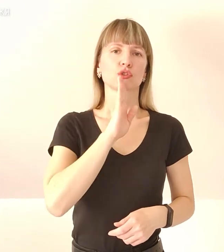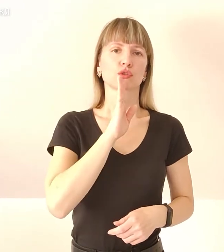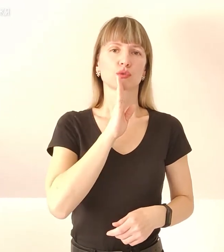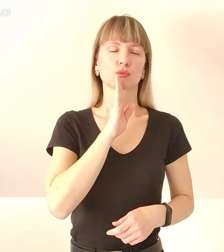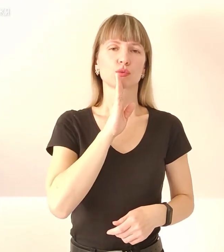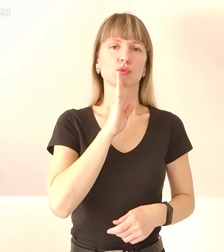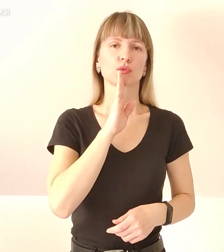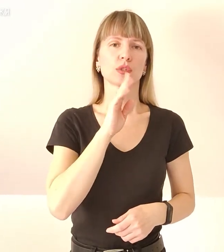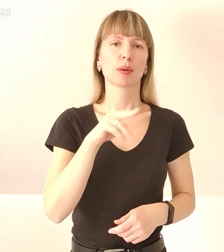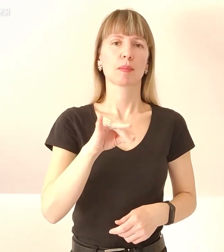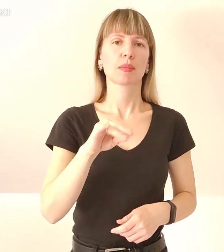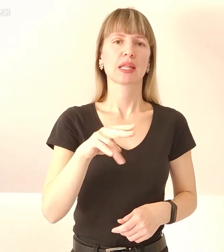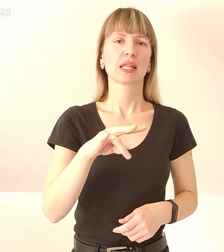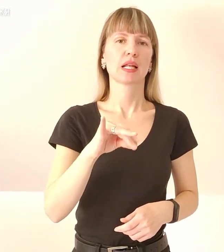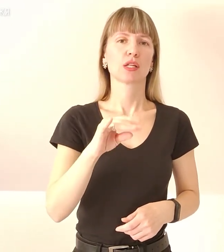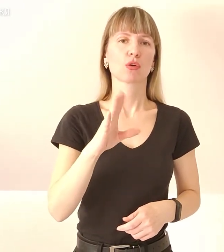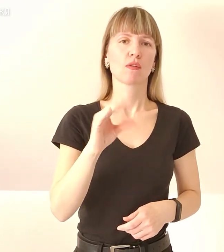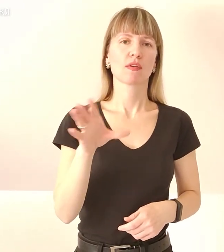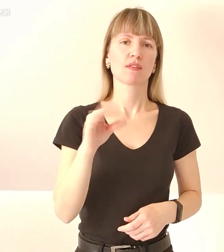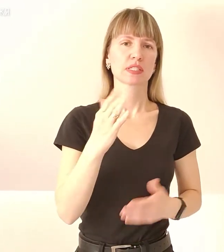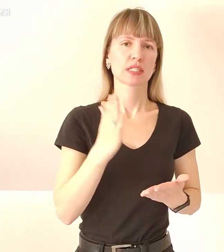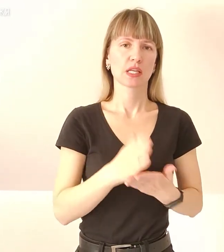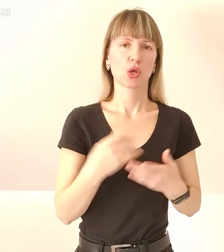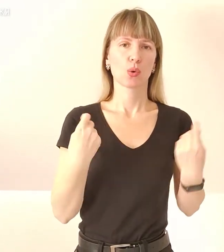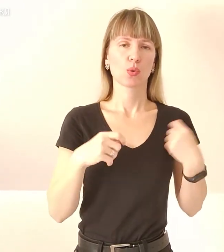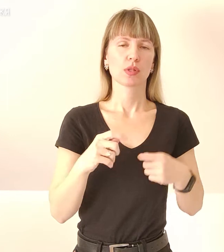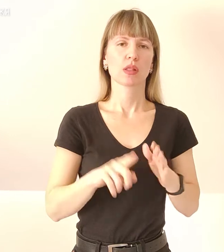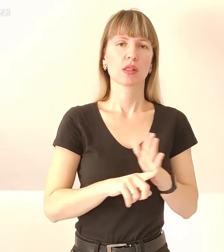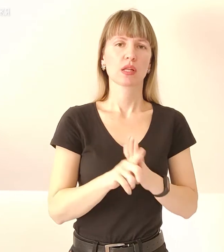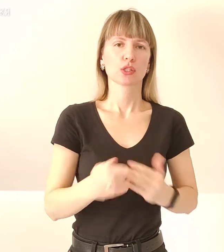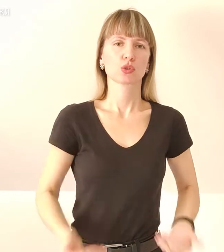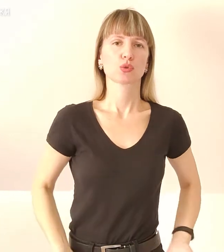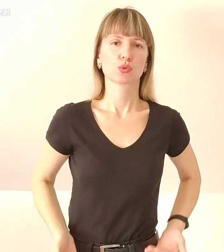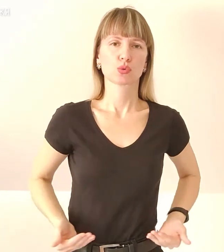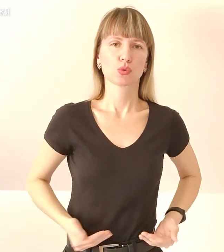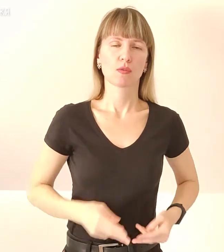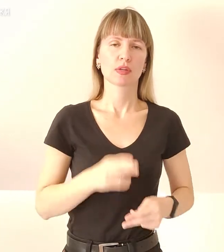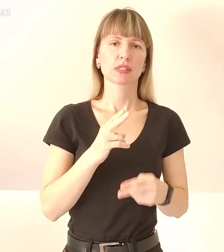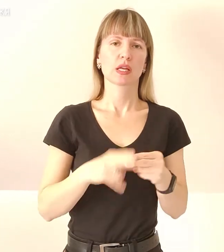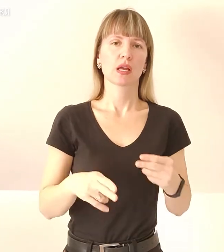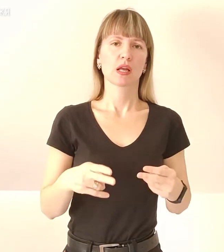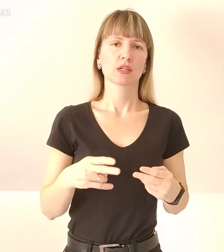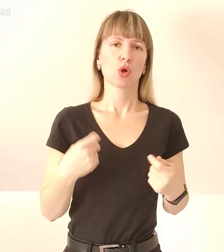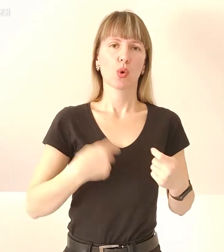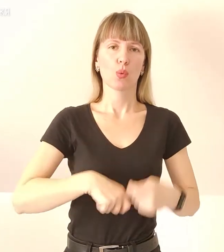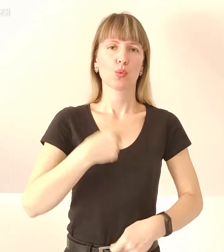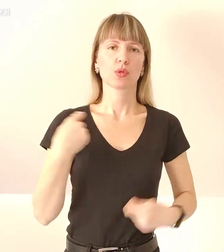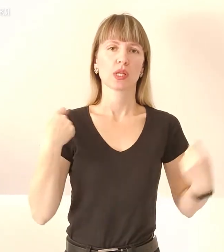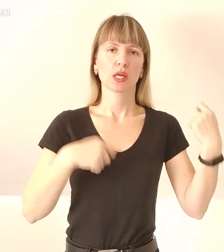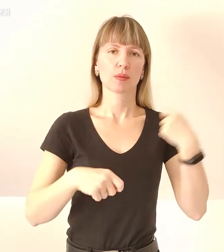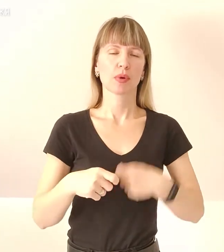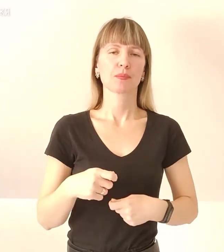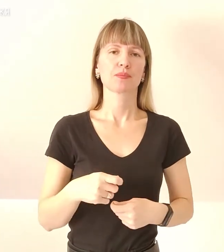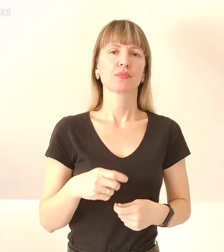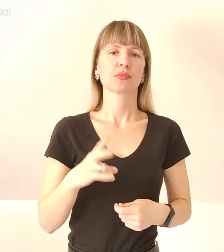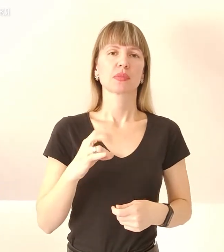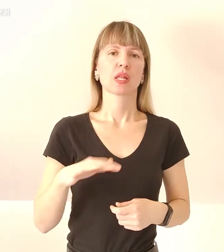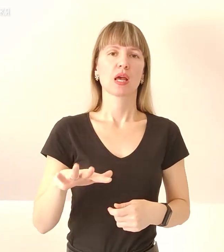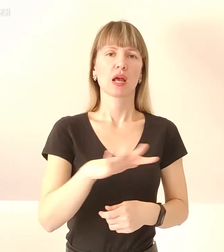підліткова, все є. Починаючи зі спільної білизни і закінчуючи верхнім одягом. На арені Запорізького цирку